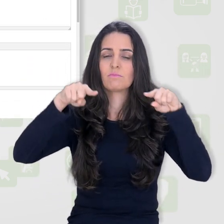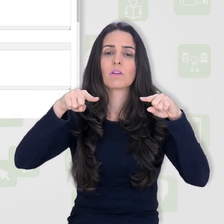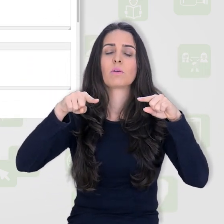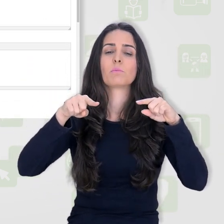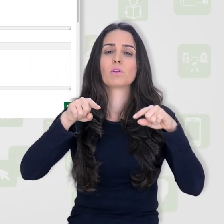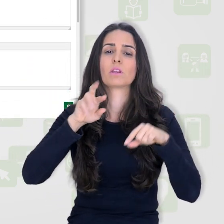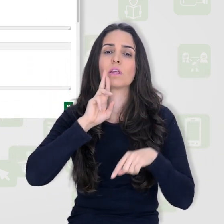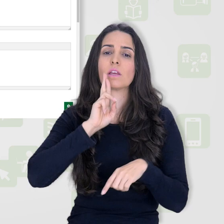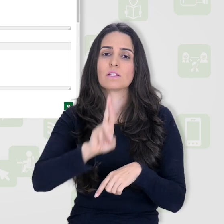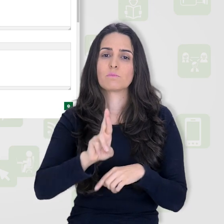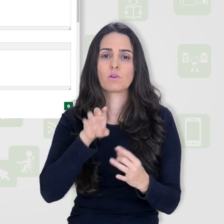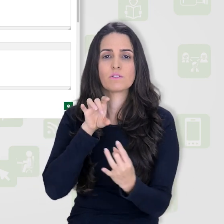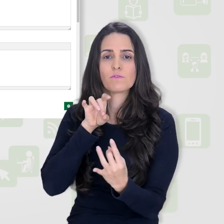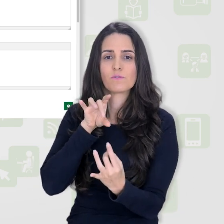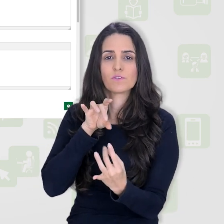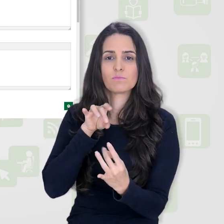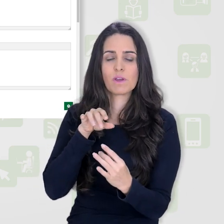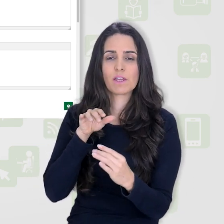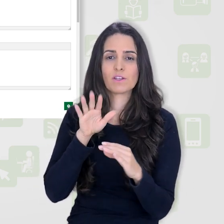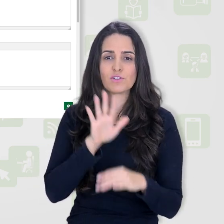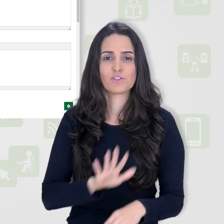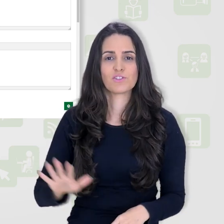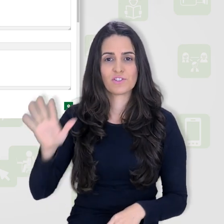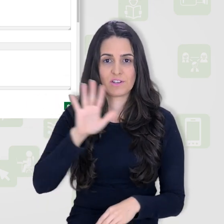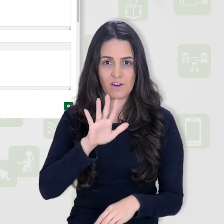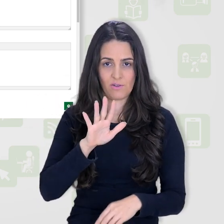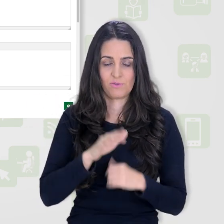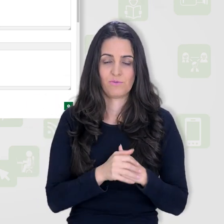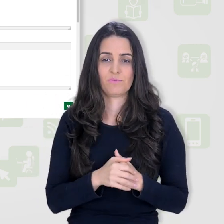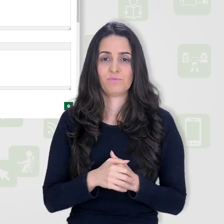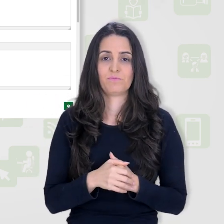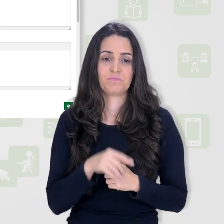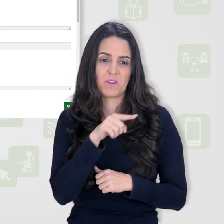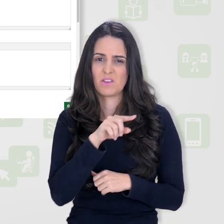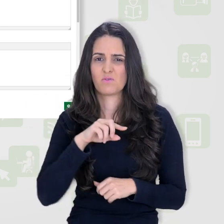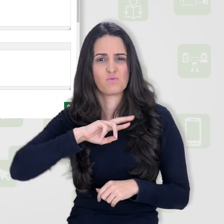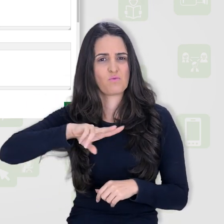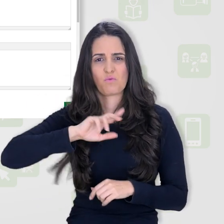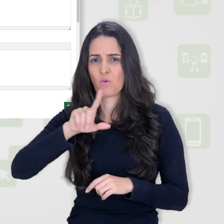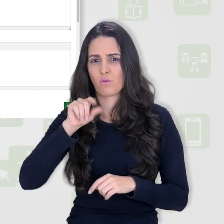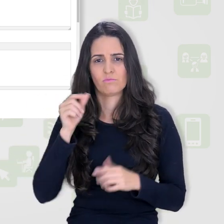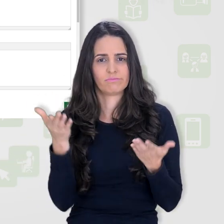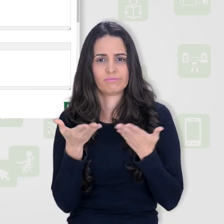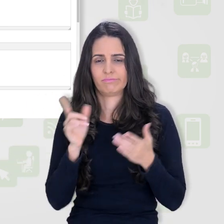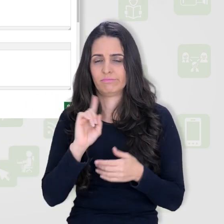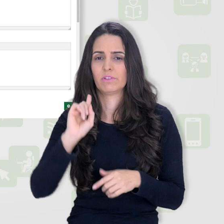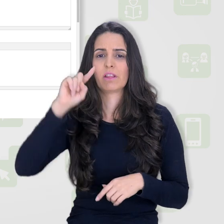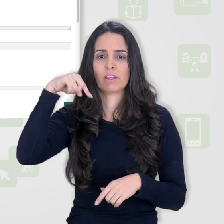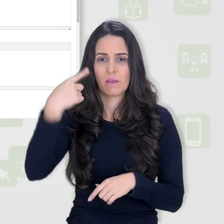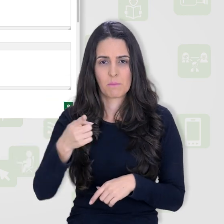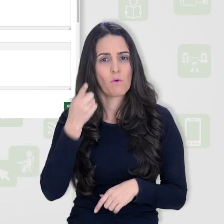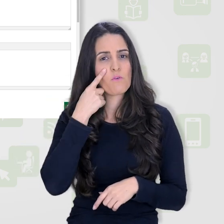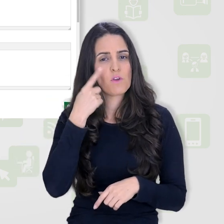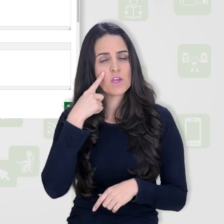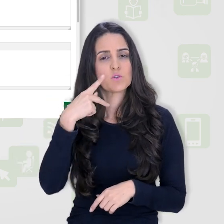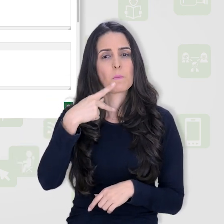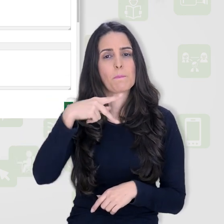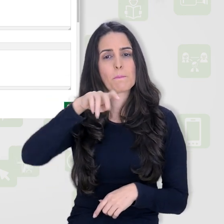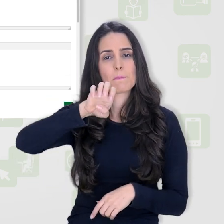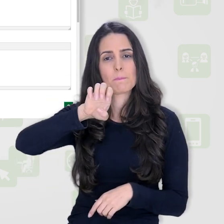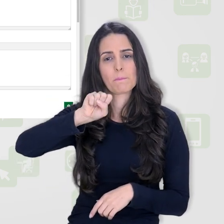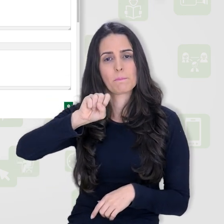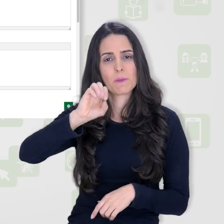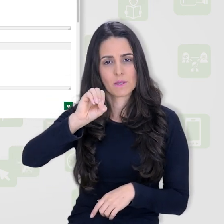colocar um feedback geral aqui. Marcação padrão não vou mexer nesse momento, que é o peso da questão. Eu posso configurar isso